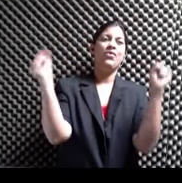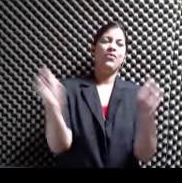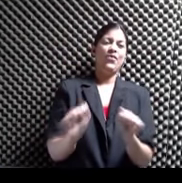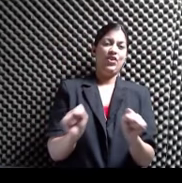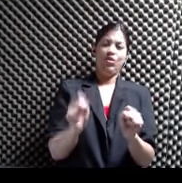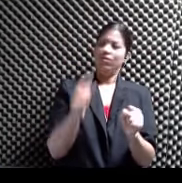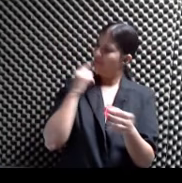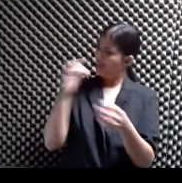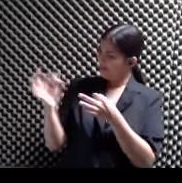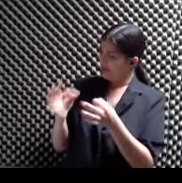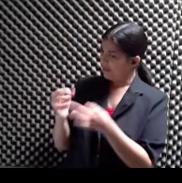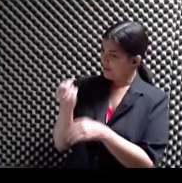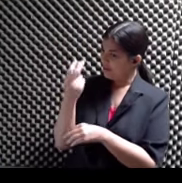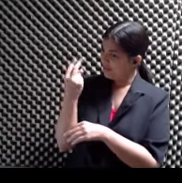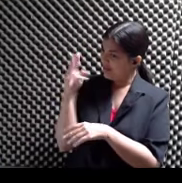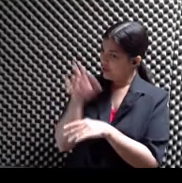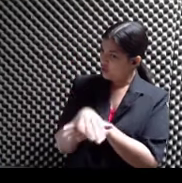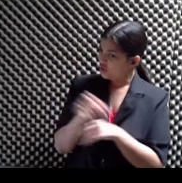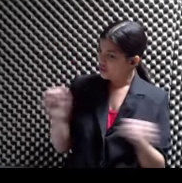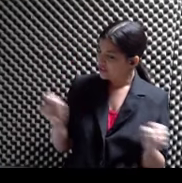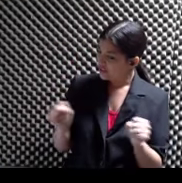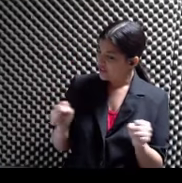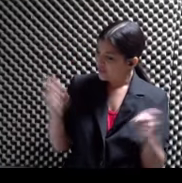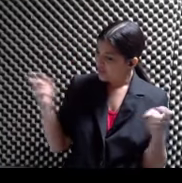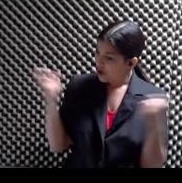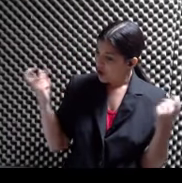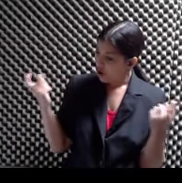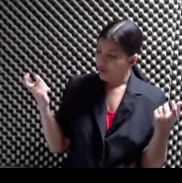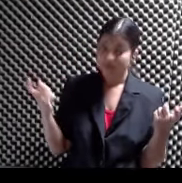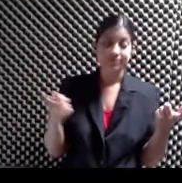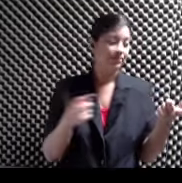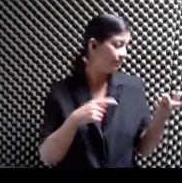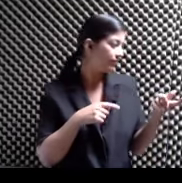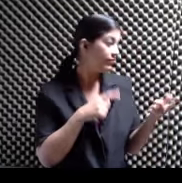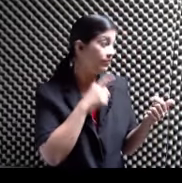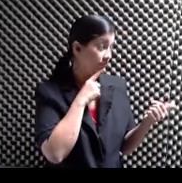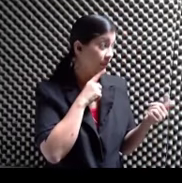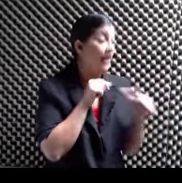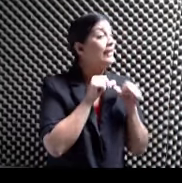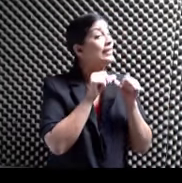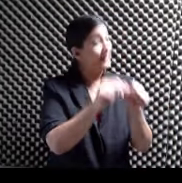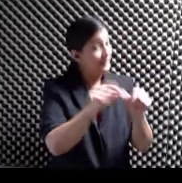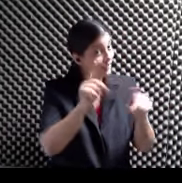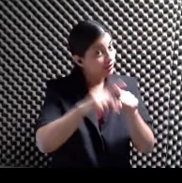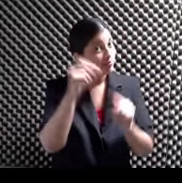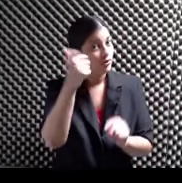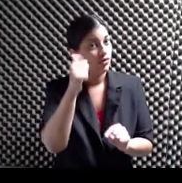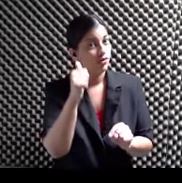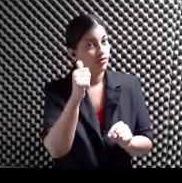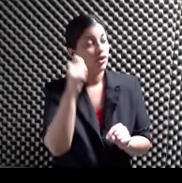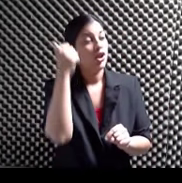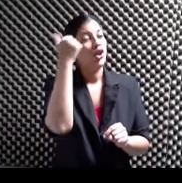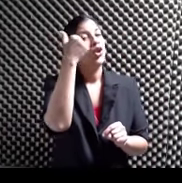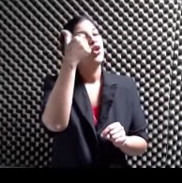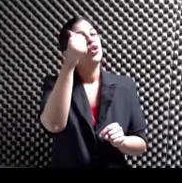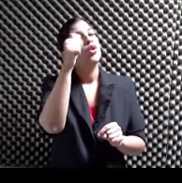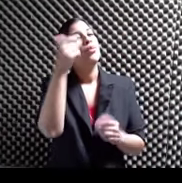Ajá Sí pues el sábado Esto sigue Esto sigue Esto Es el domingo Ajá Porque el domingo Va a haber un encuentro De